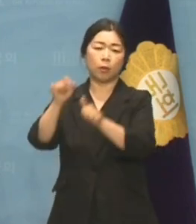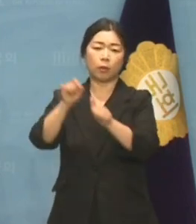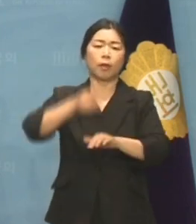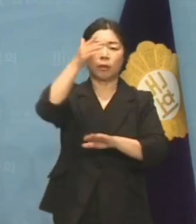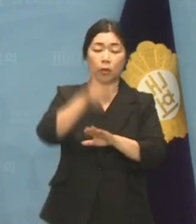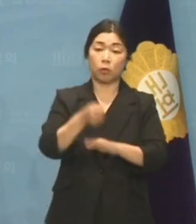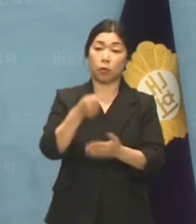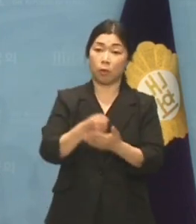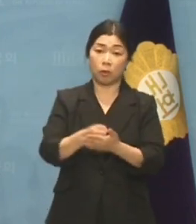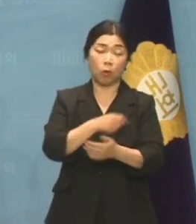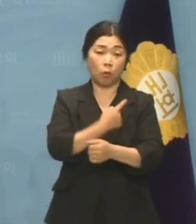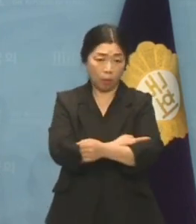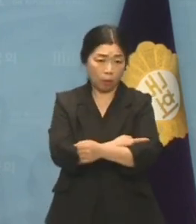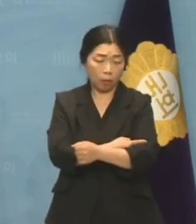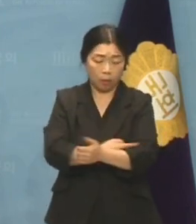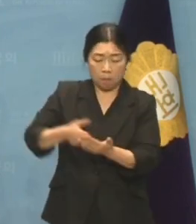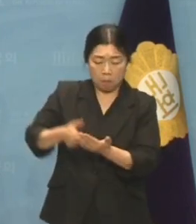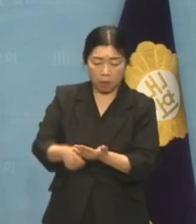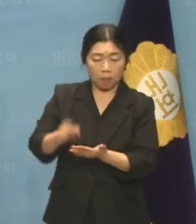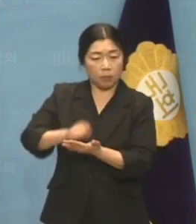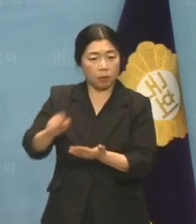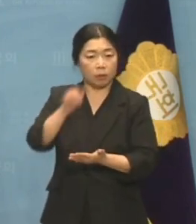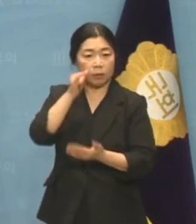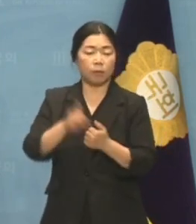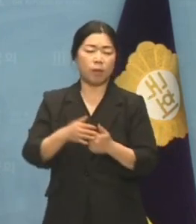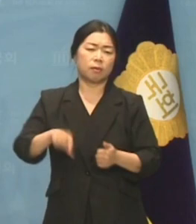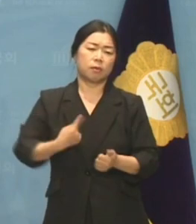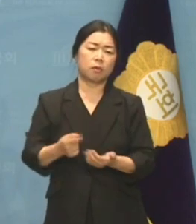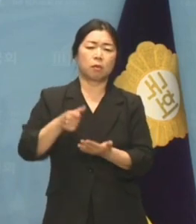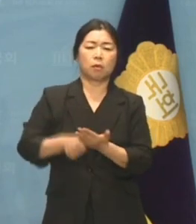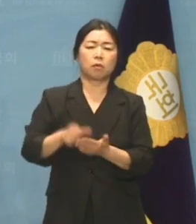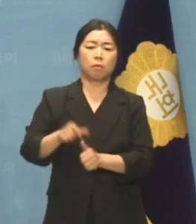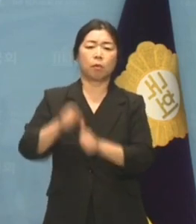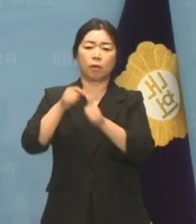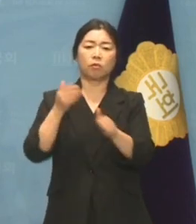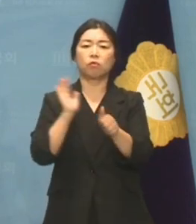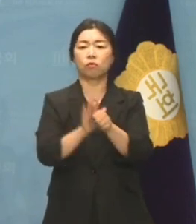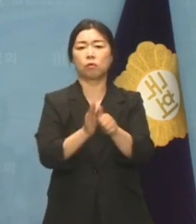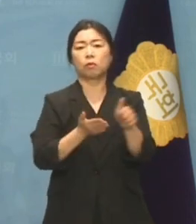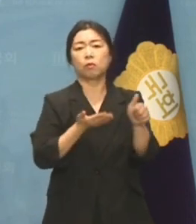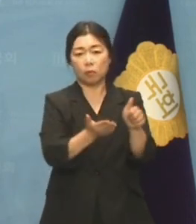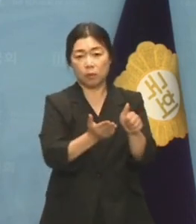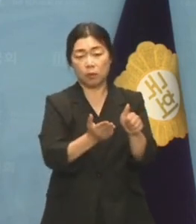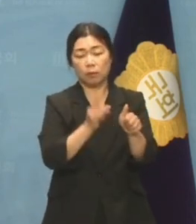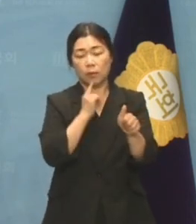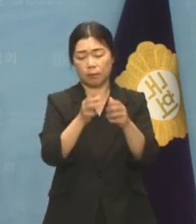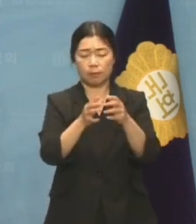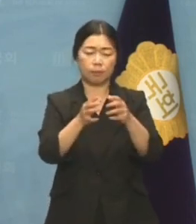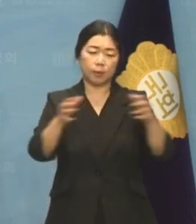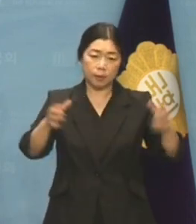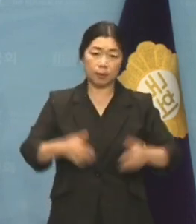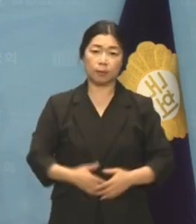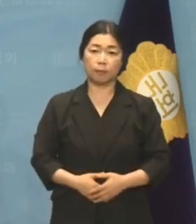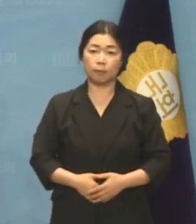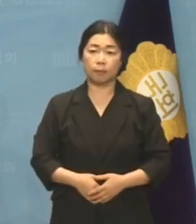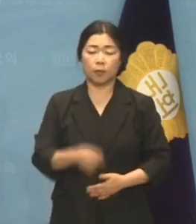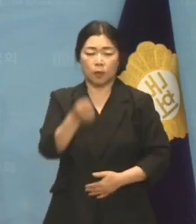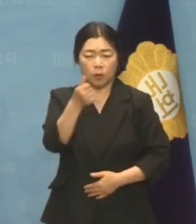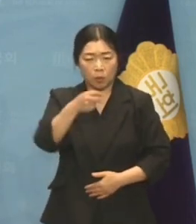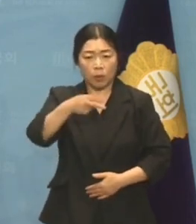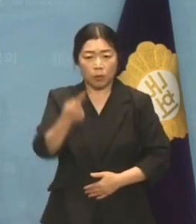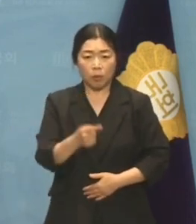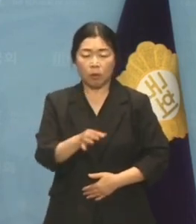최종 결제자로 이름을 올리며 셀프결제 논란까지 일고 있습니다. 일말의 부끄러움이나